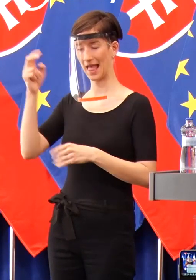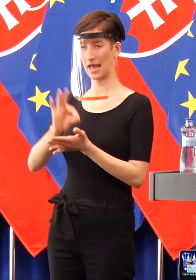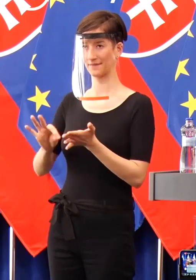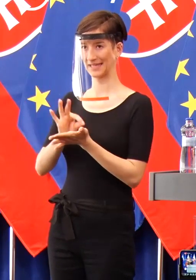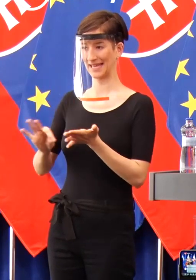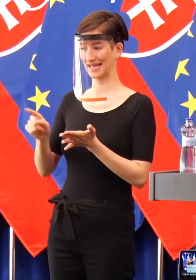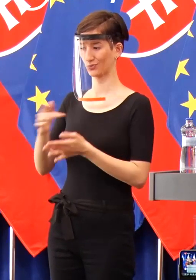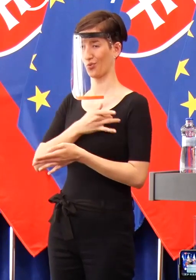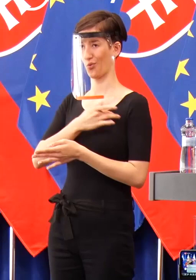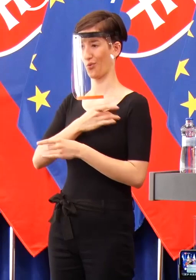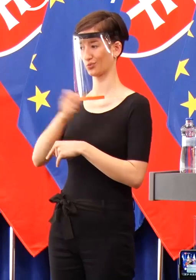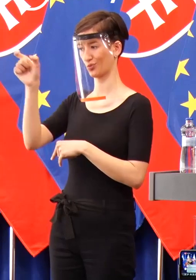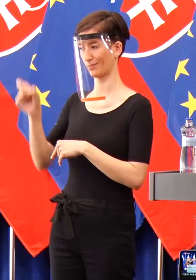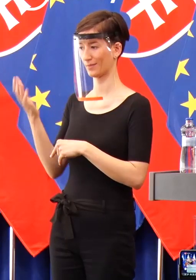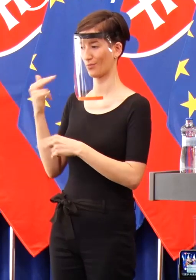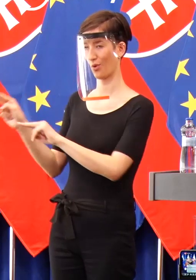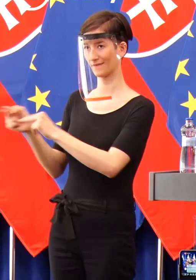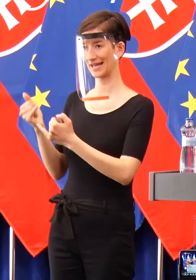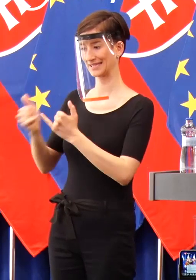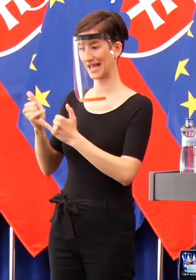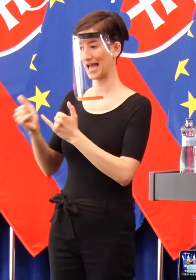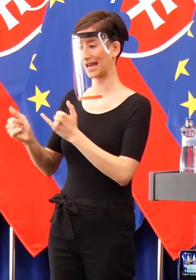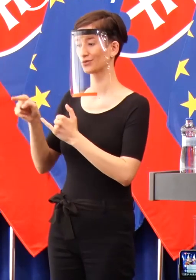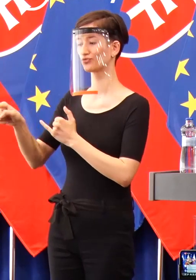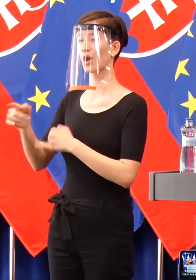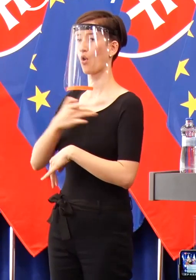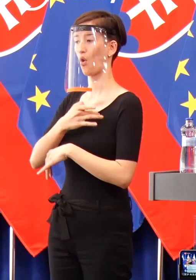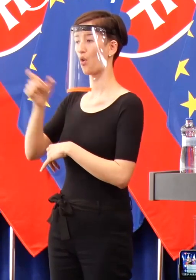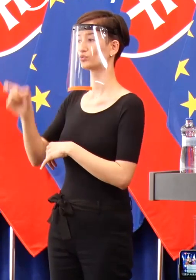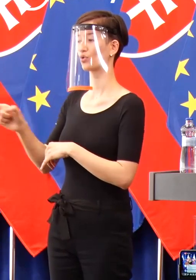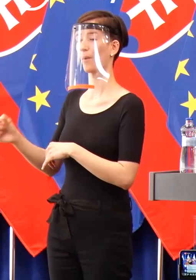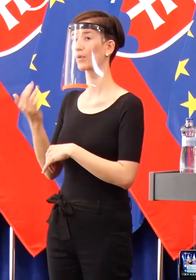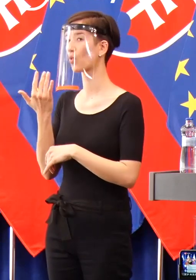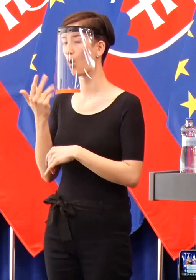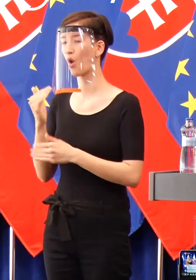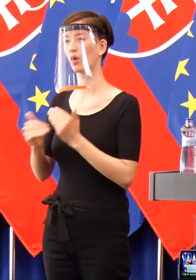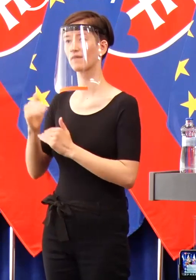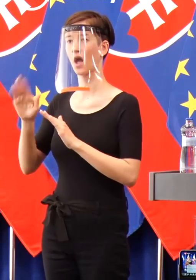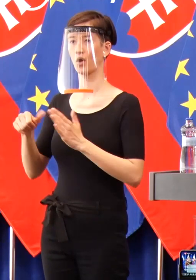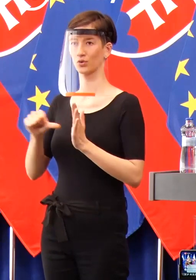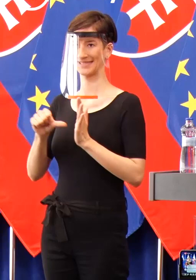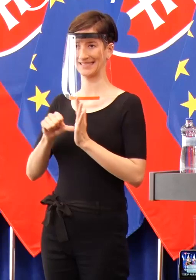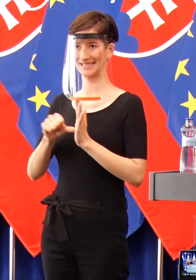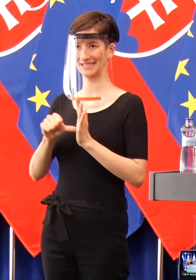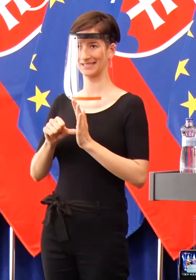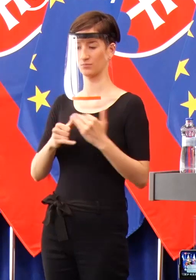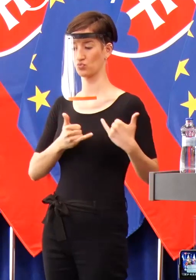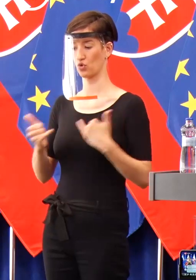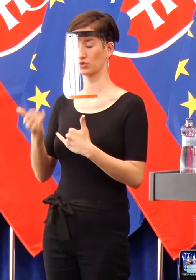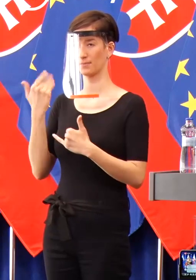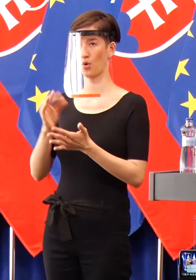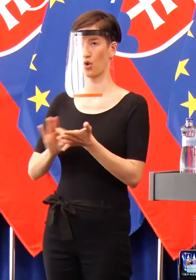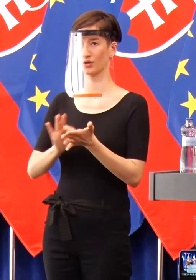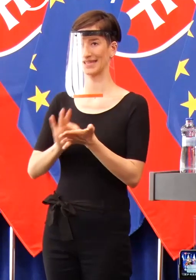ktorých vieme, je viacej ako tisíc. Ano, bolo jich otestovaných 816, je jich viacej ako tisíc. To znamená